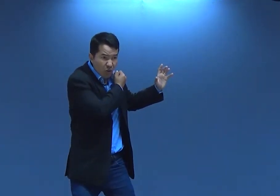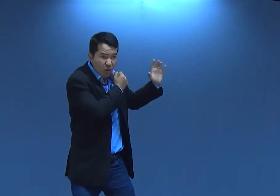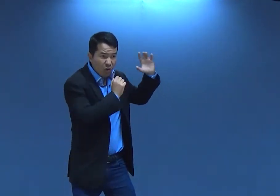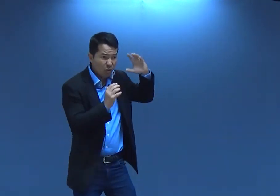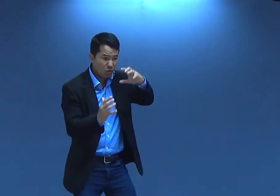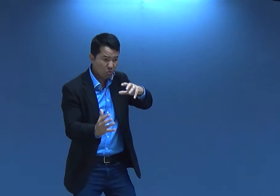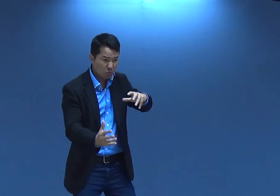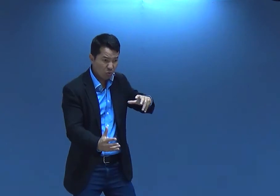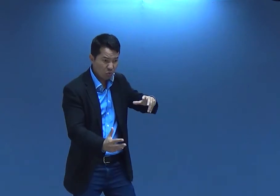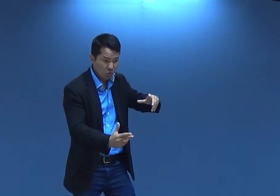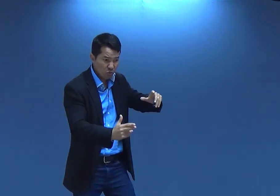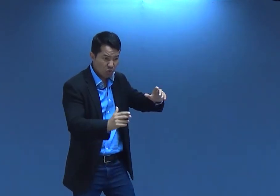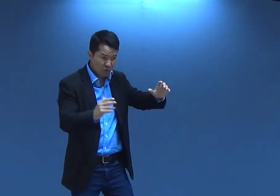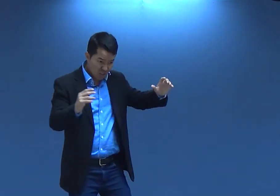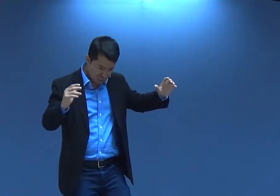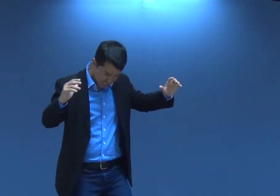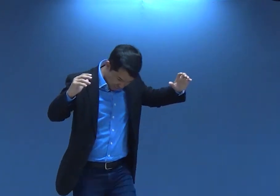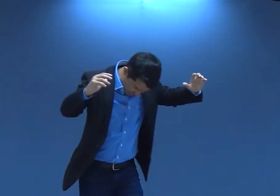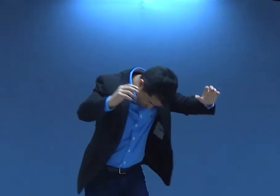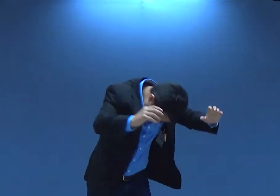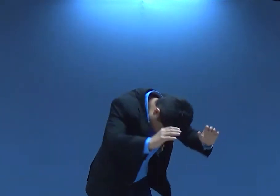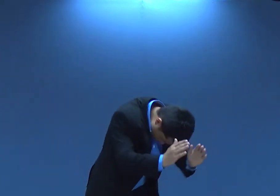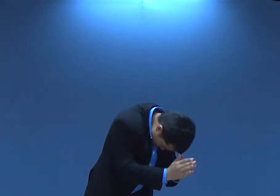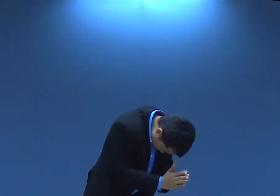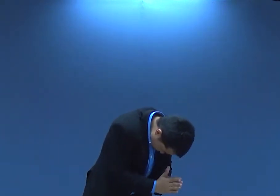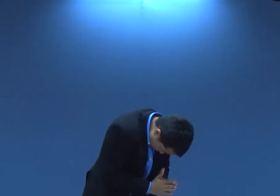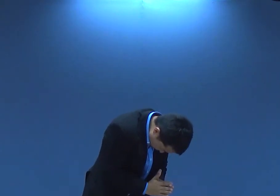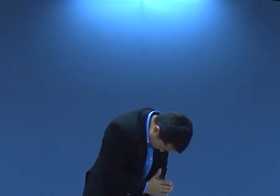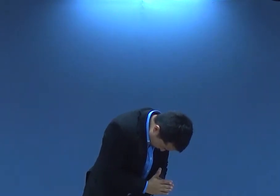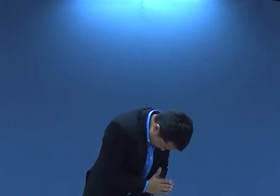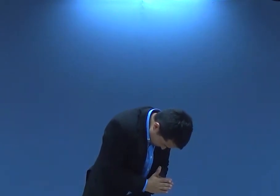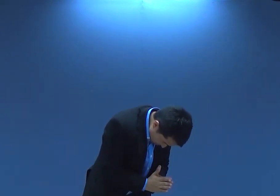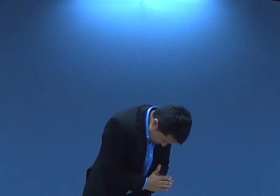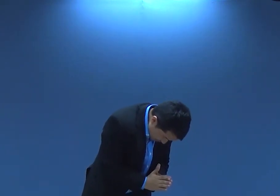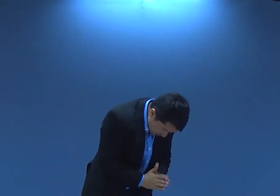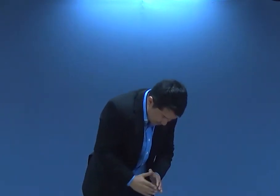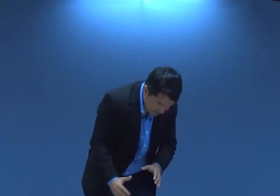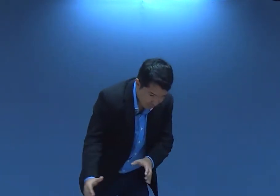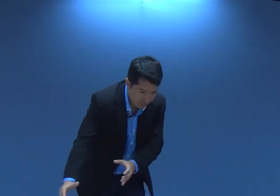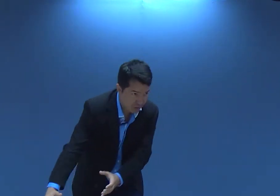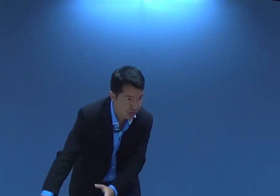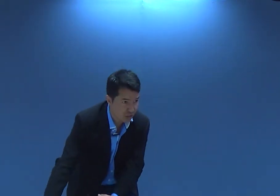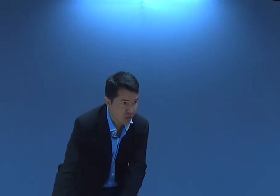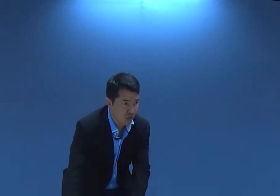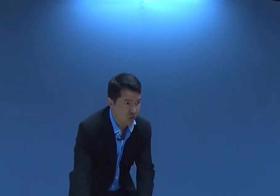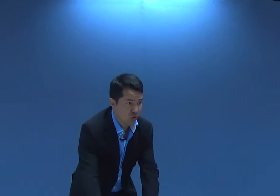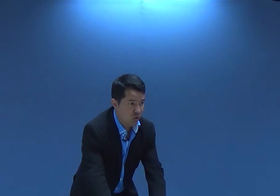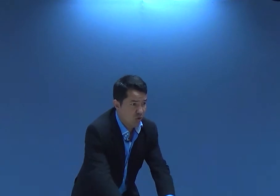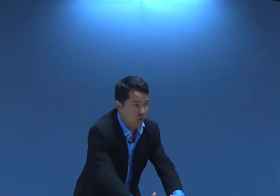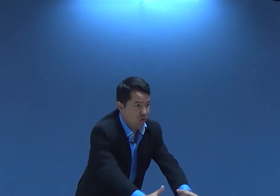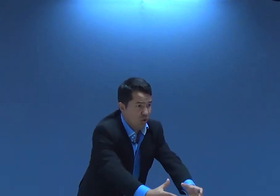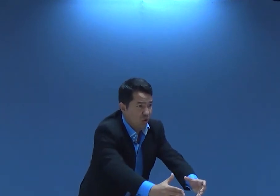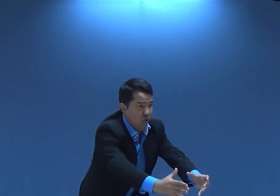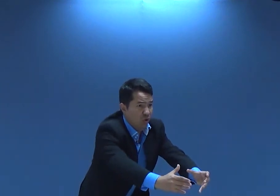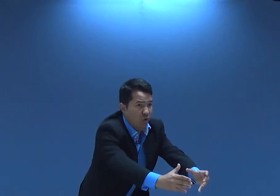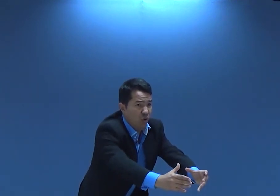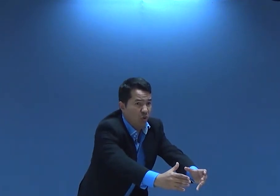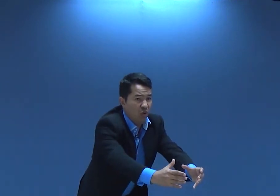nosso salvador. E se prostraram diante de Jesus. E o adoraram. Então, ela fala, olha, a gente